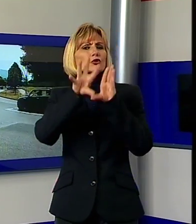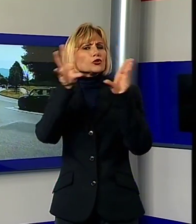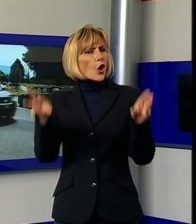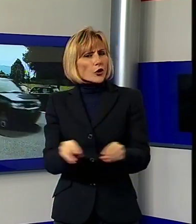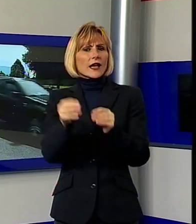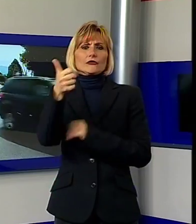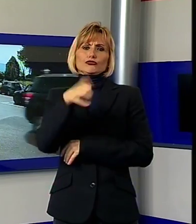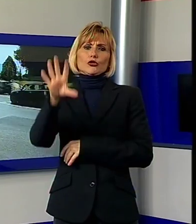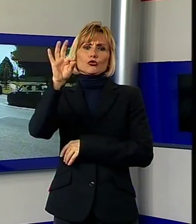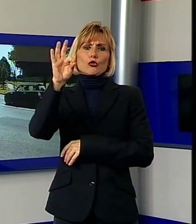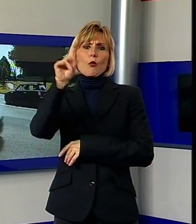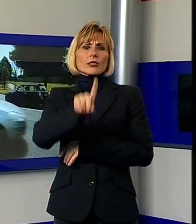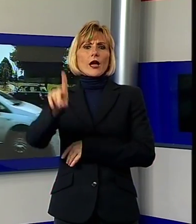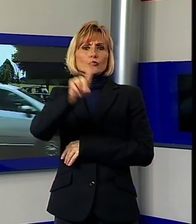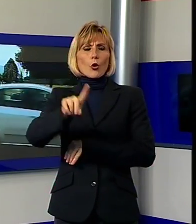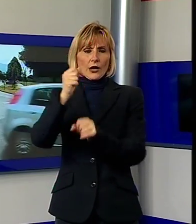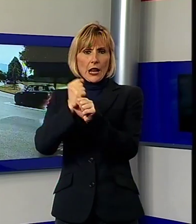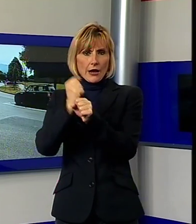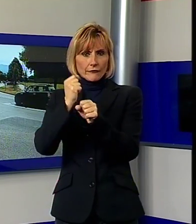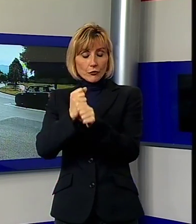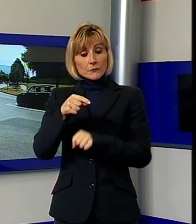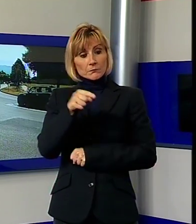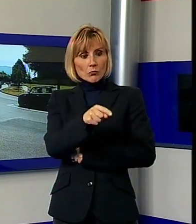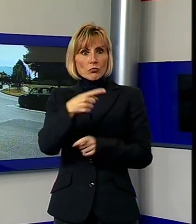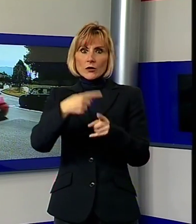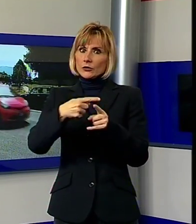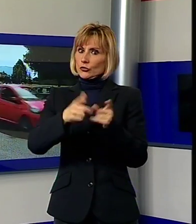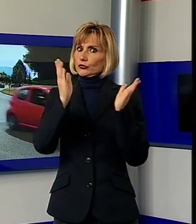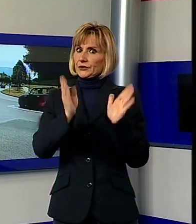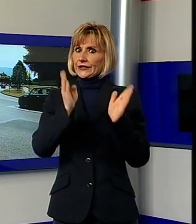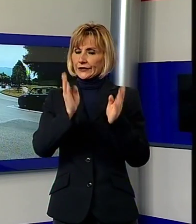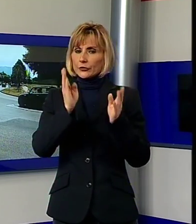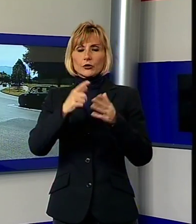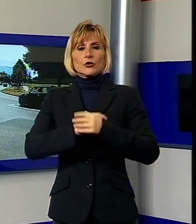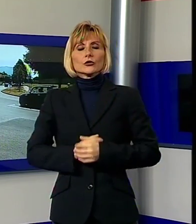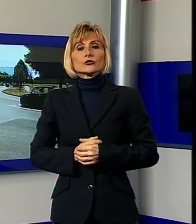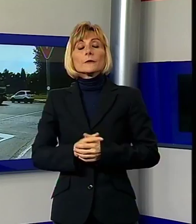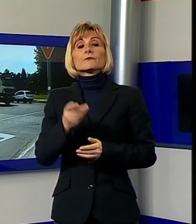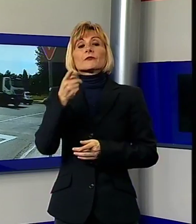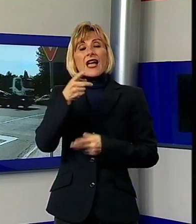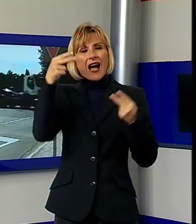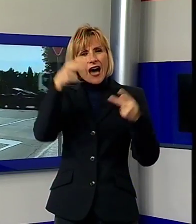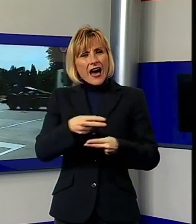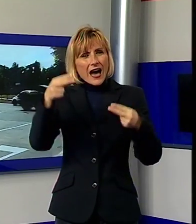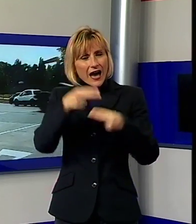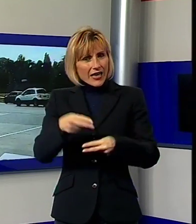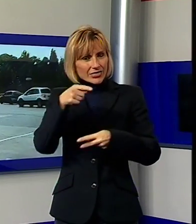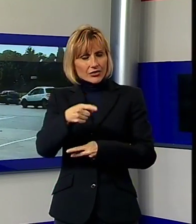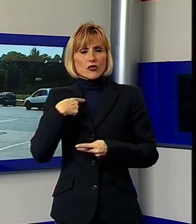lavorativi. L'incrocio a Celide è uno dei più pericolosi della circonvallazione e nel corso degli anni non sono mai state trovate soluzioni